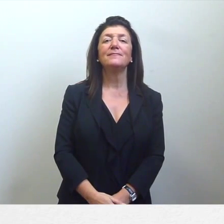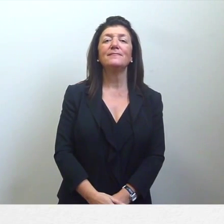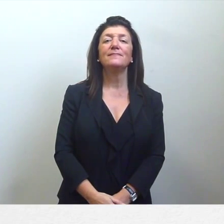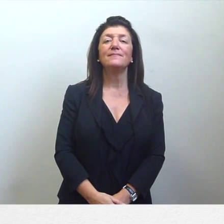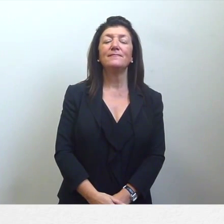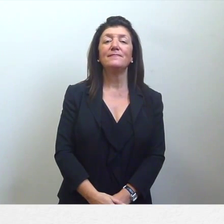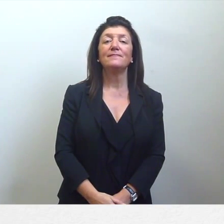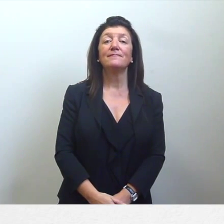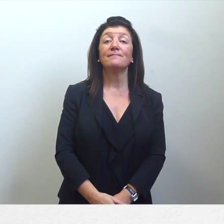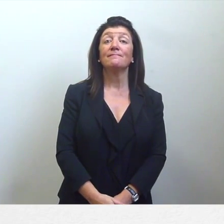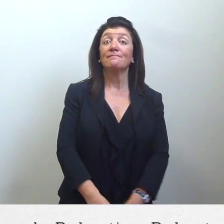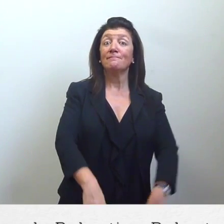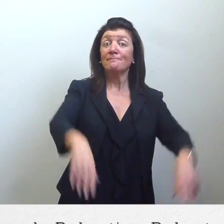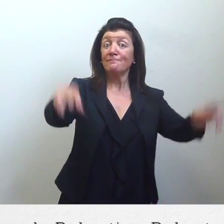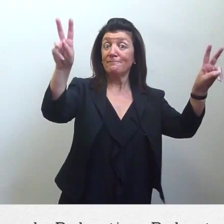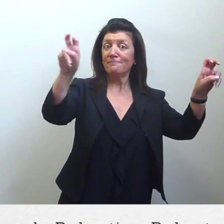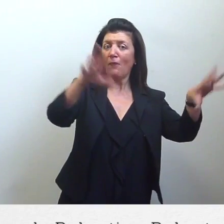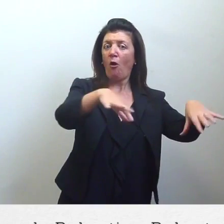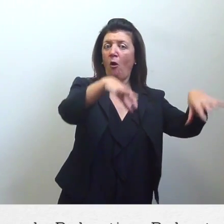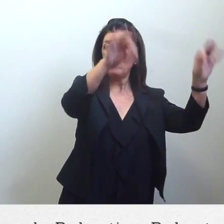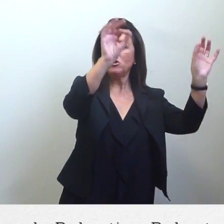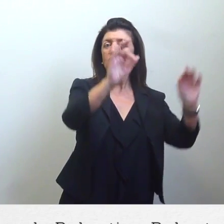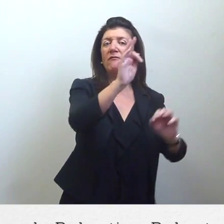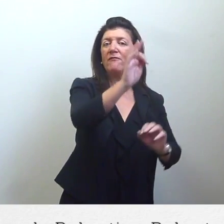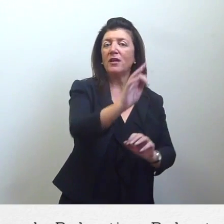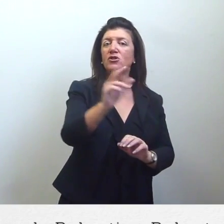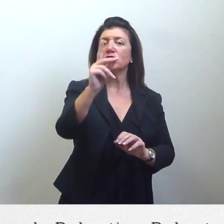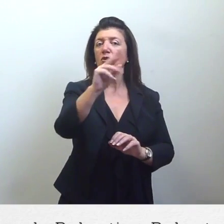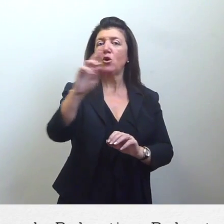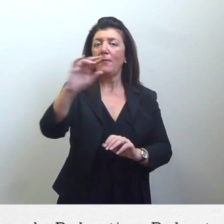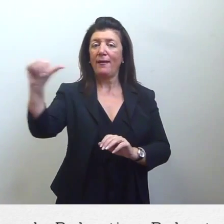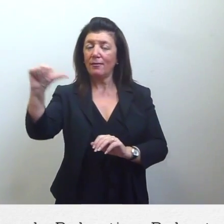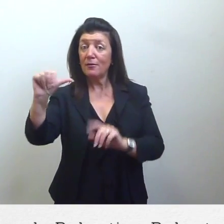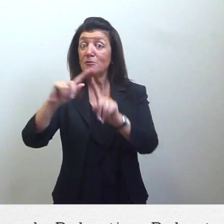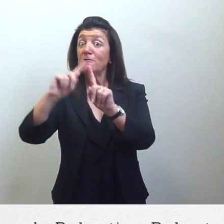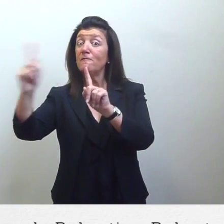da francesco de robertis a roberto rossellini